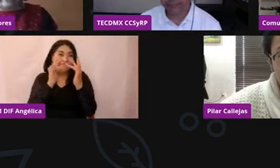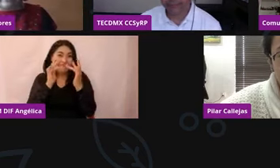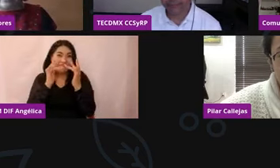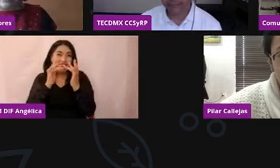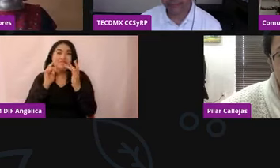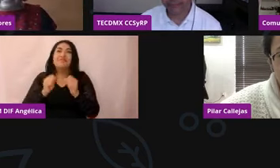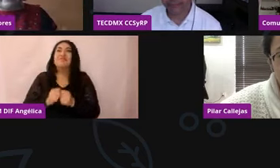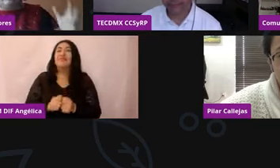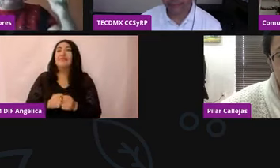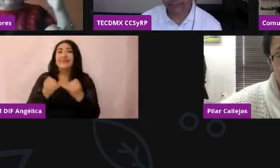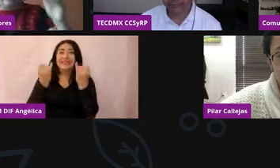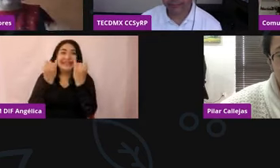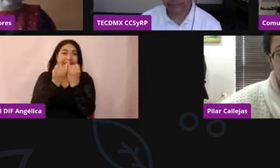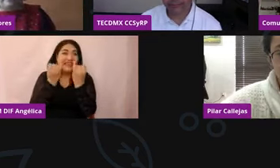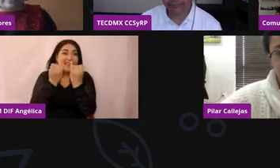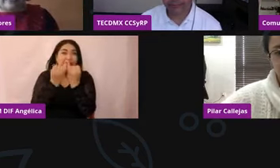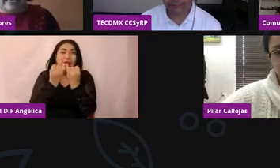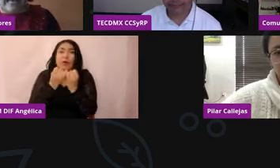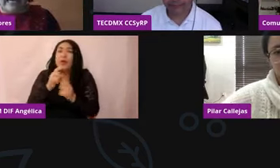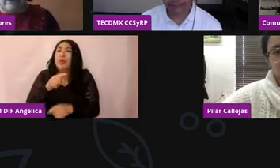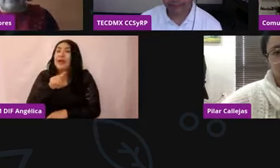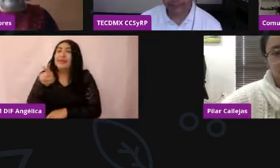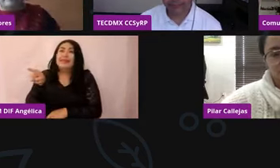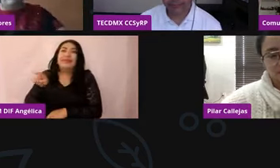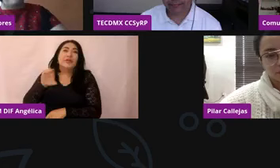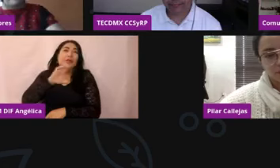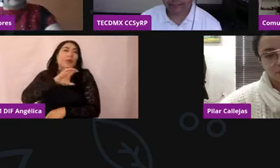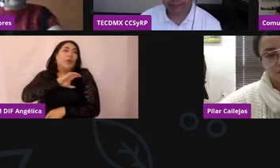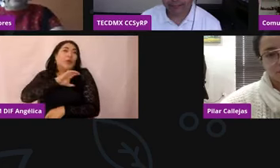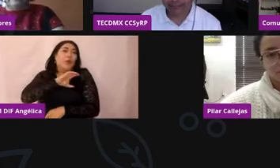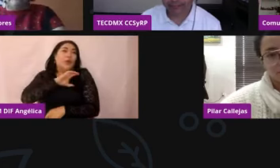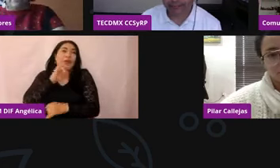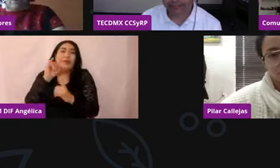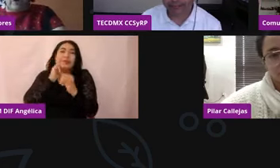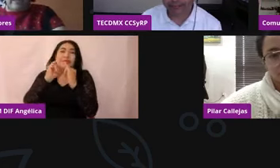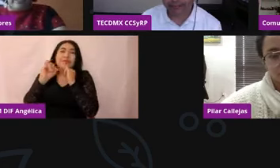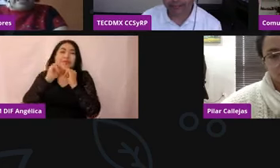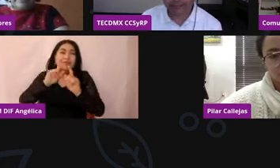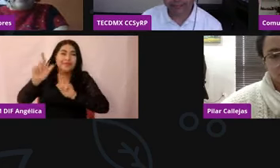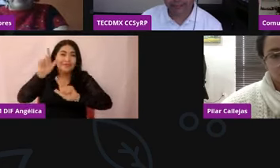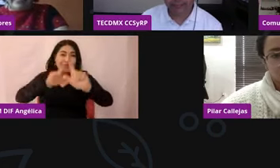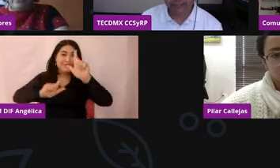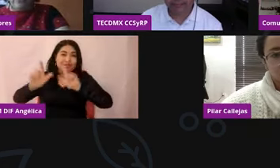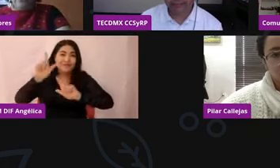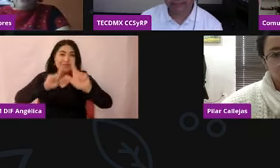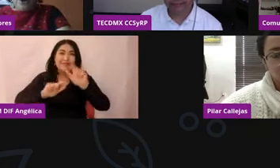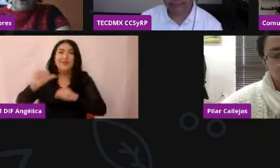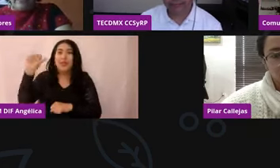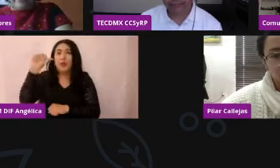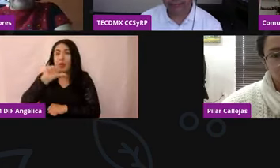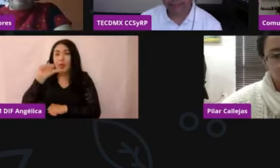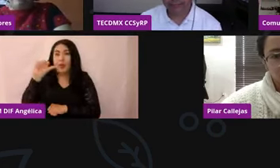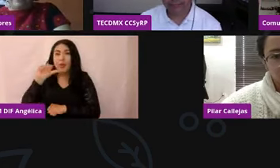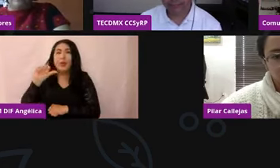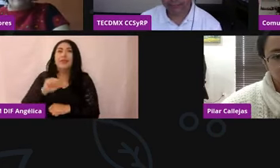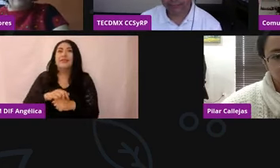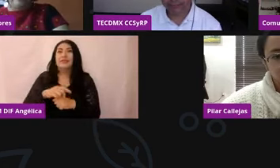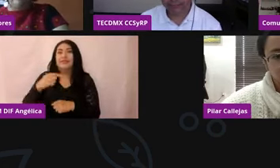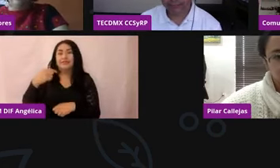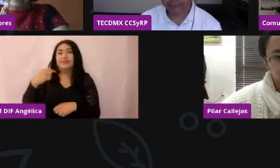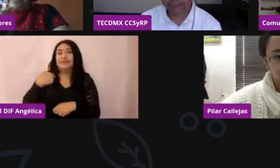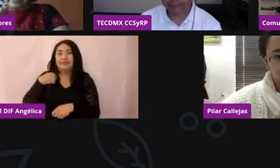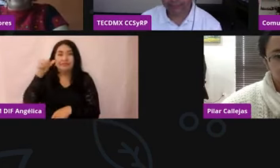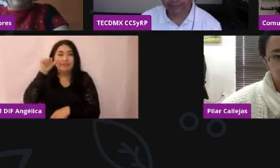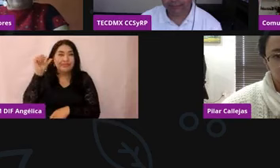nuestros queridísimos intérpretes en lengua de seña mexicana, hoy alternando Norma Angélica Melesio